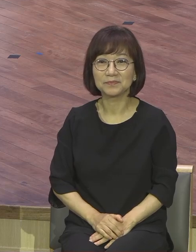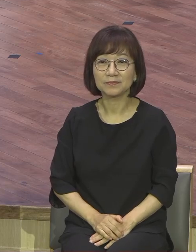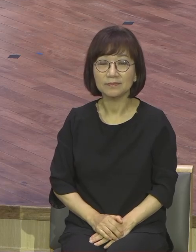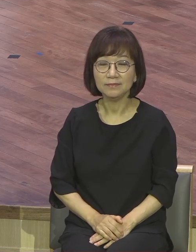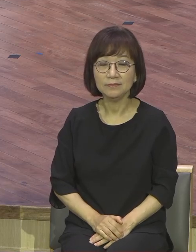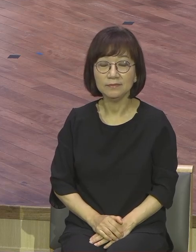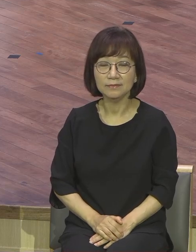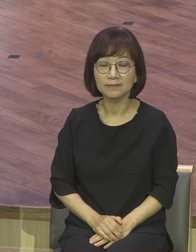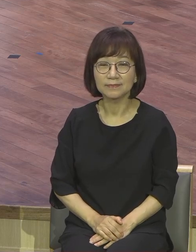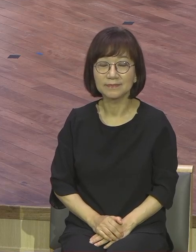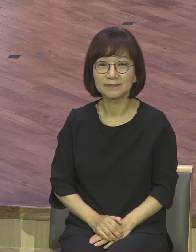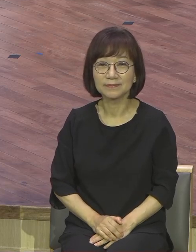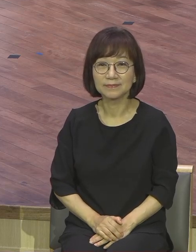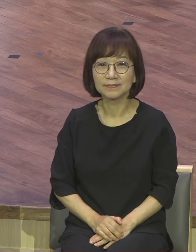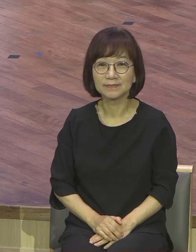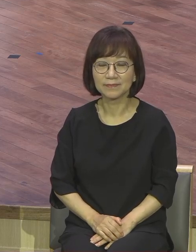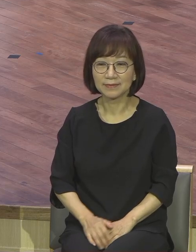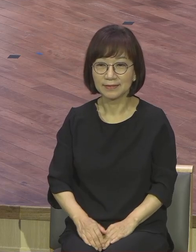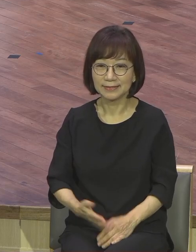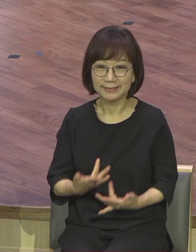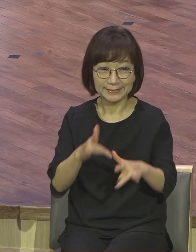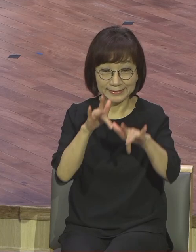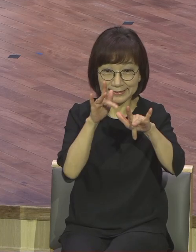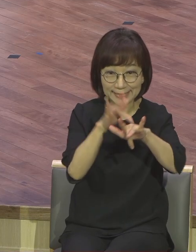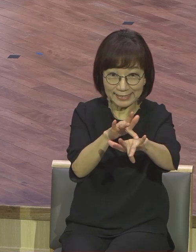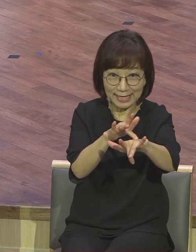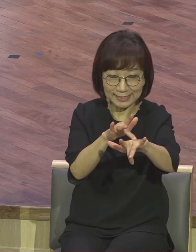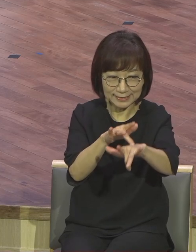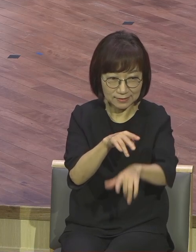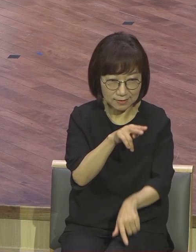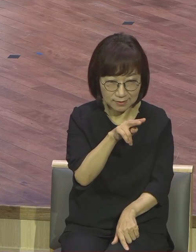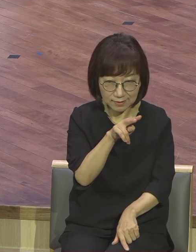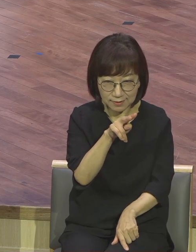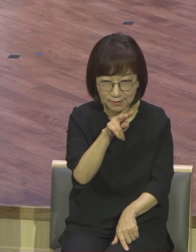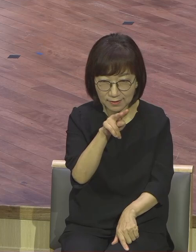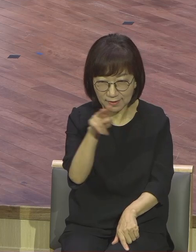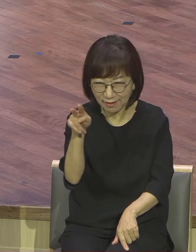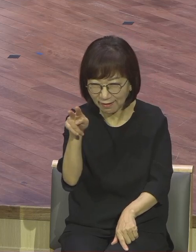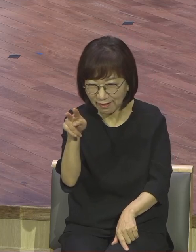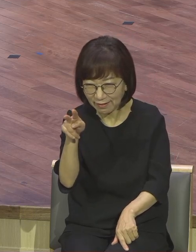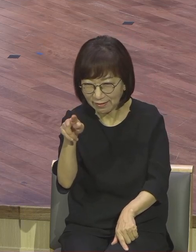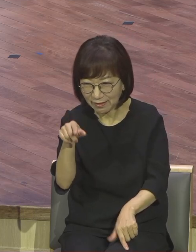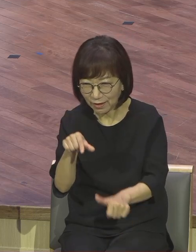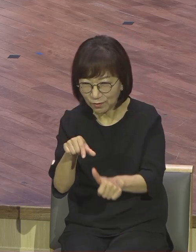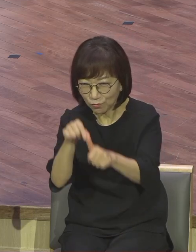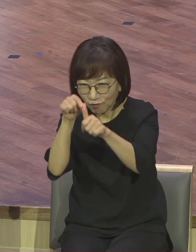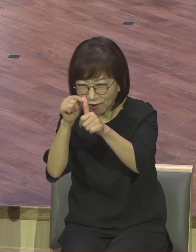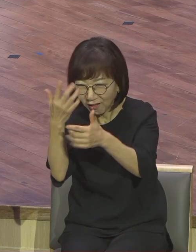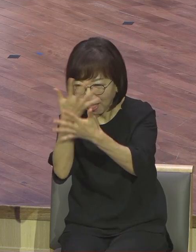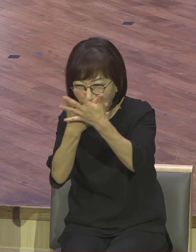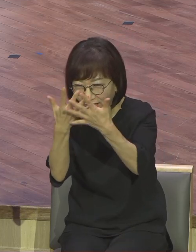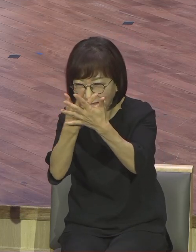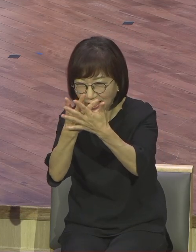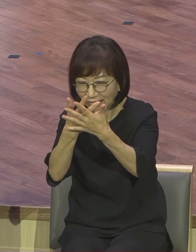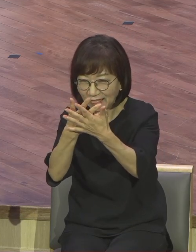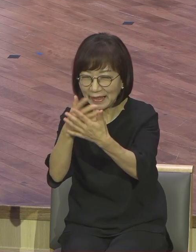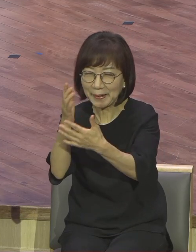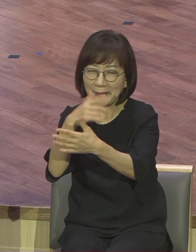사람을 사단이 잘 알아요. 그래서 가지고 놉니다. 자기 도구로 자기